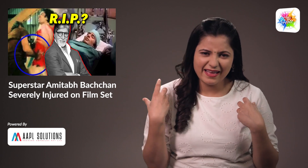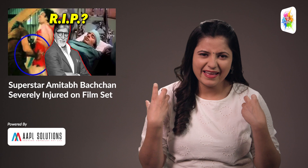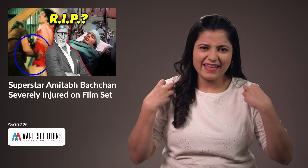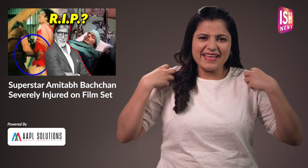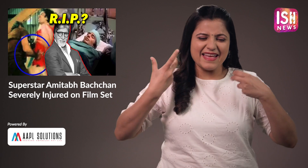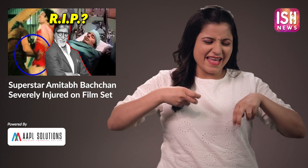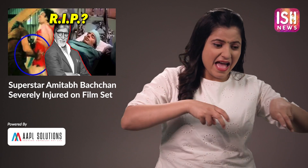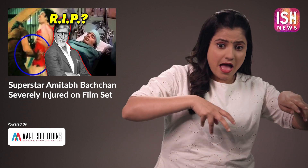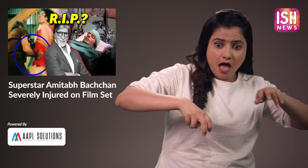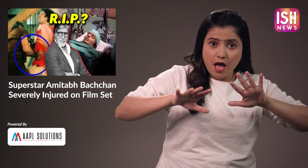रहा है